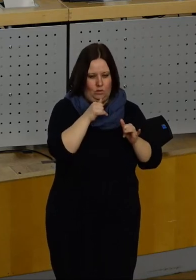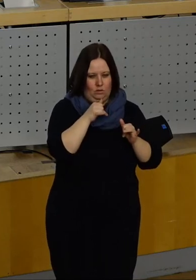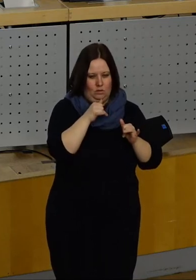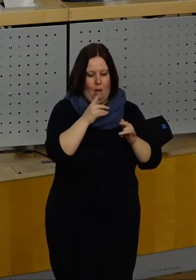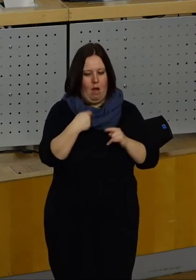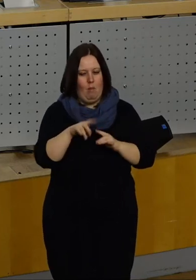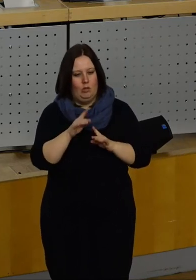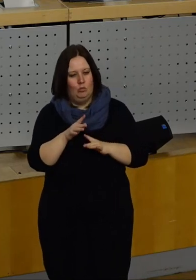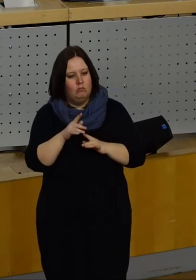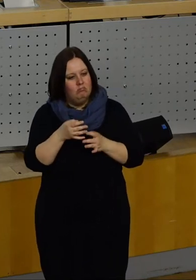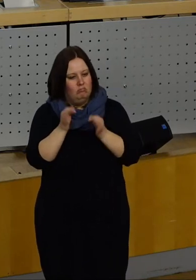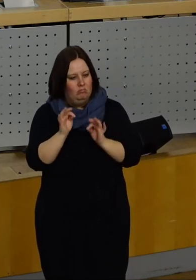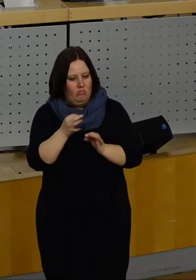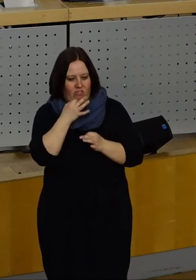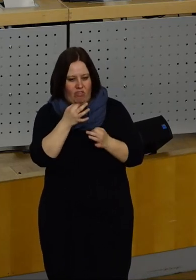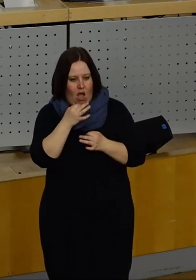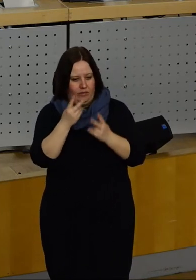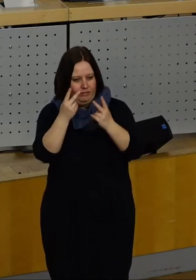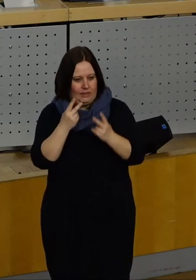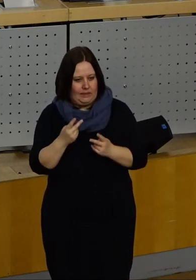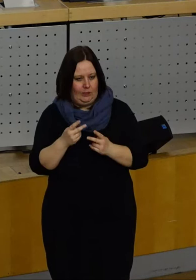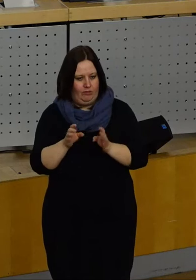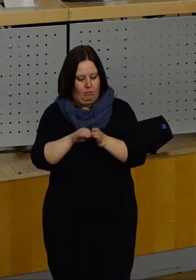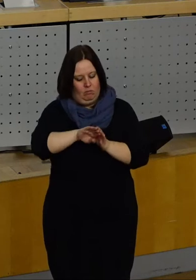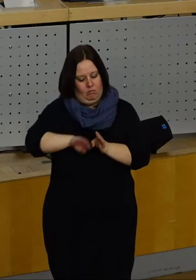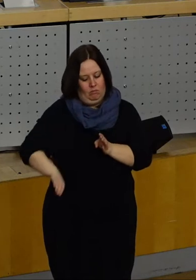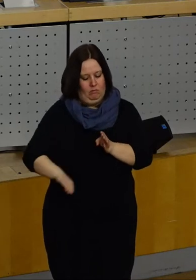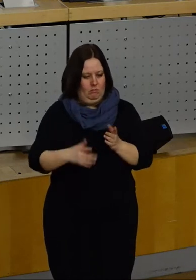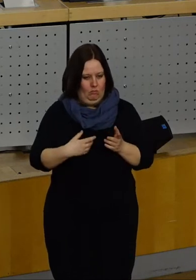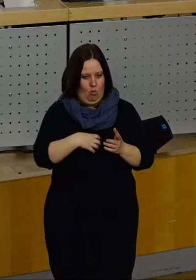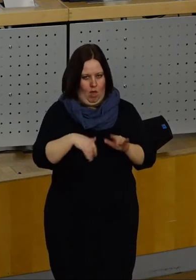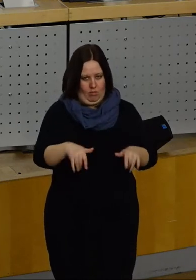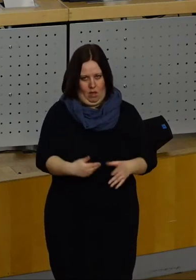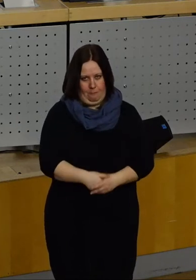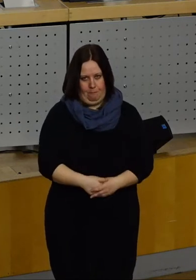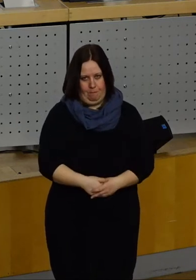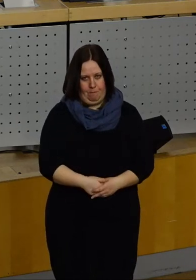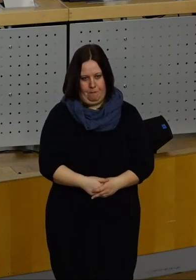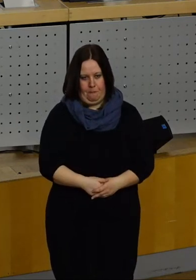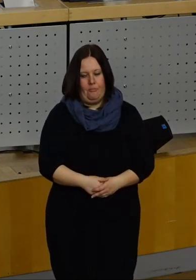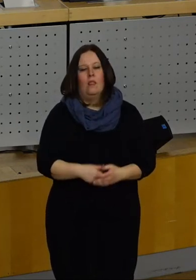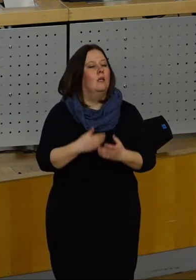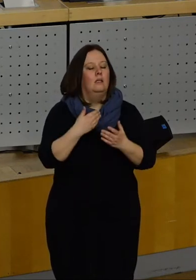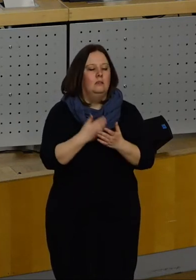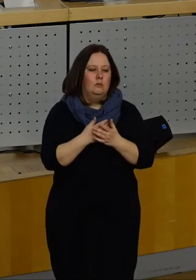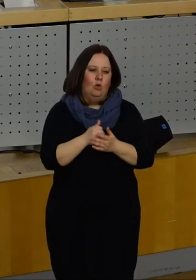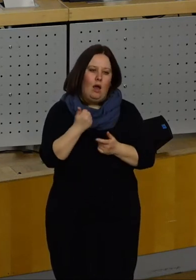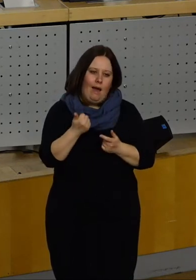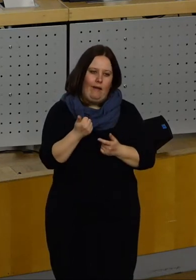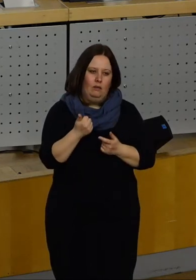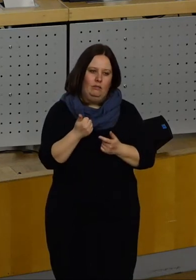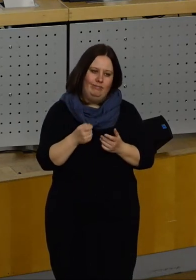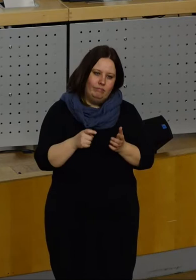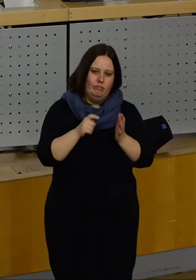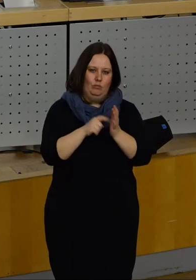und andere relevante Fragestellungen in der Stadtgesellschaft zurückdringen. Lassen Sie mich deshalb zum Abschluss noch einen anderen Punkt